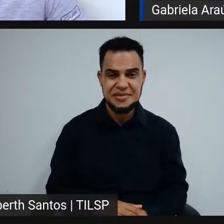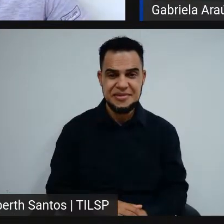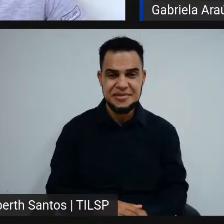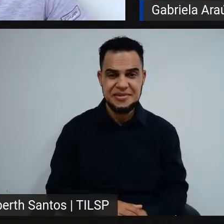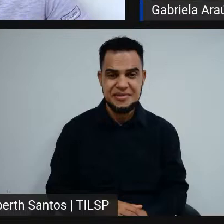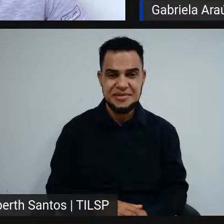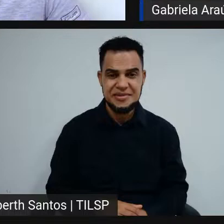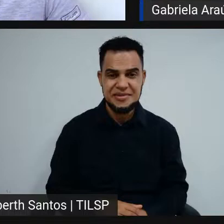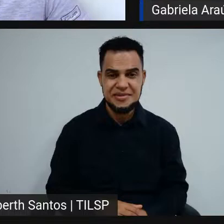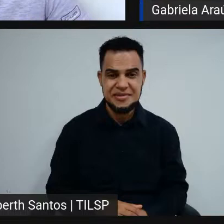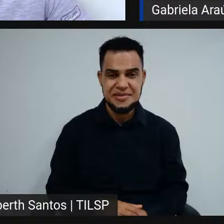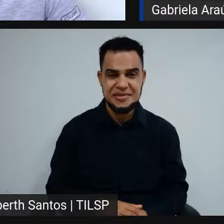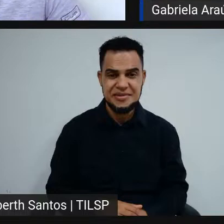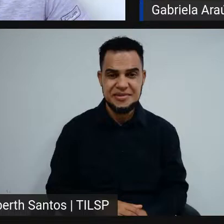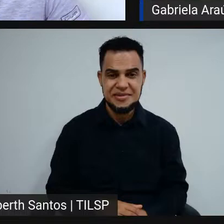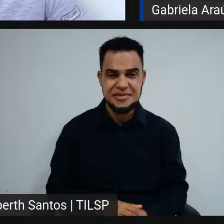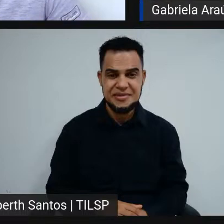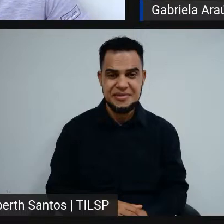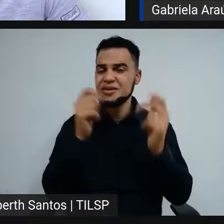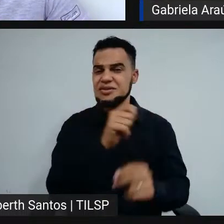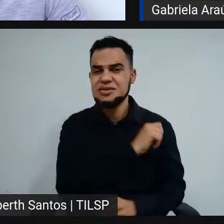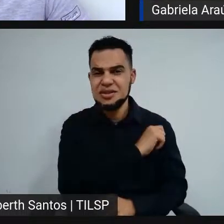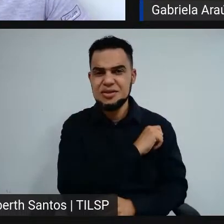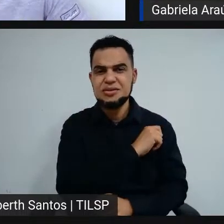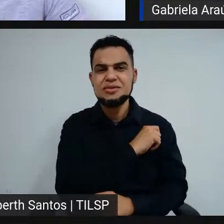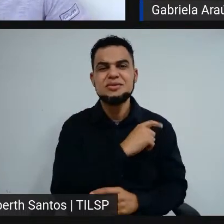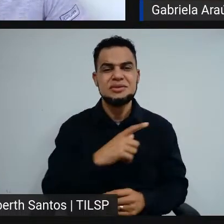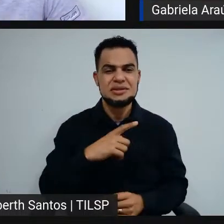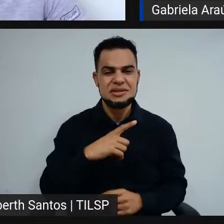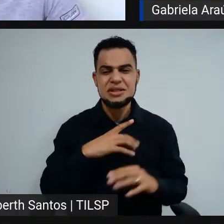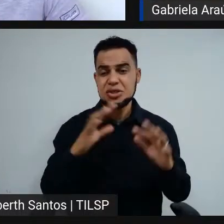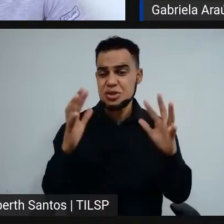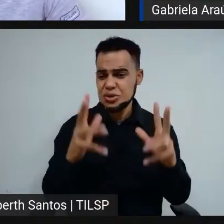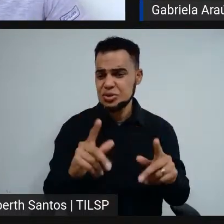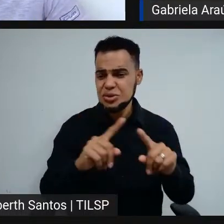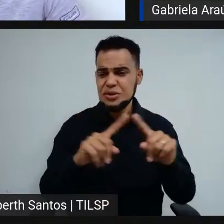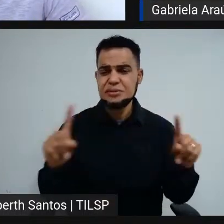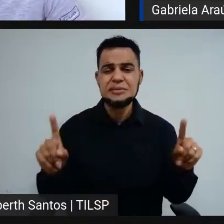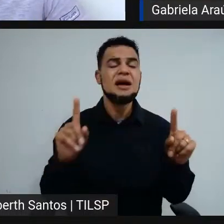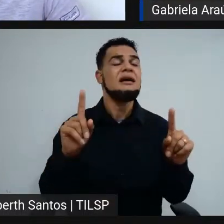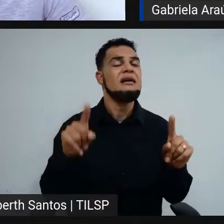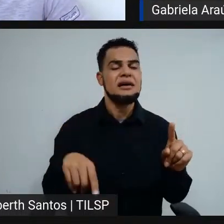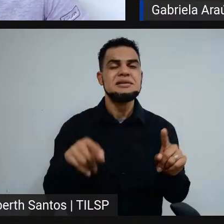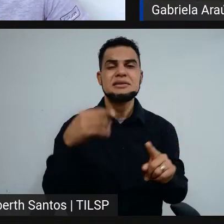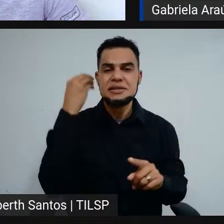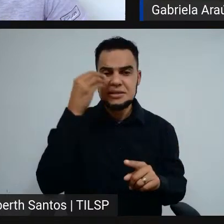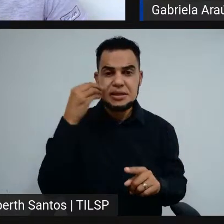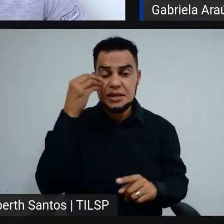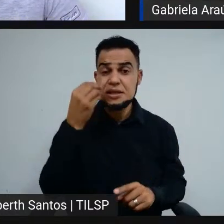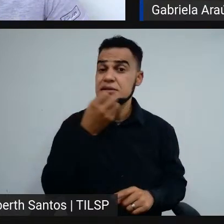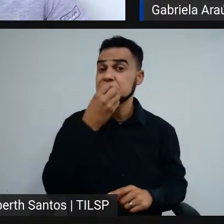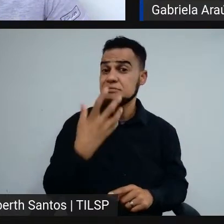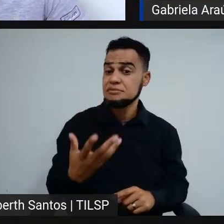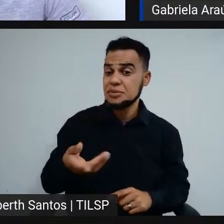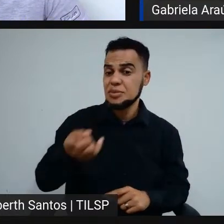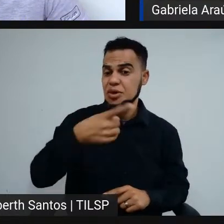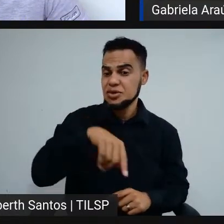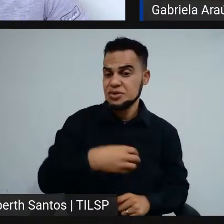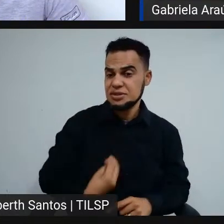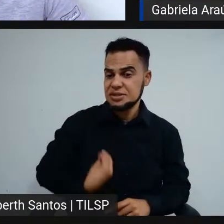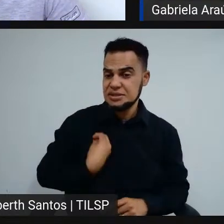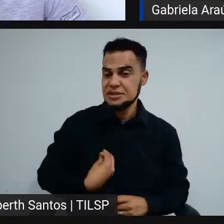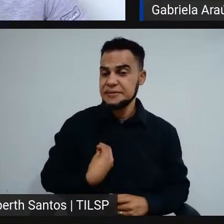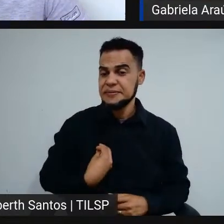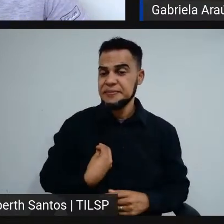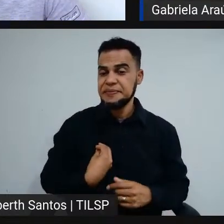assim, é de todo estudante, a gente passa por estresse o tempo todo, mas é legal, é uma experiência muito boa da gente estar e eu fico muito feliz de fazer